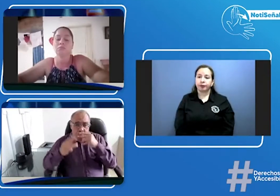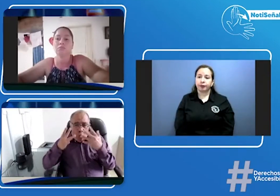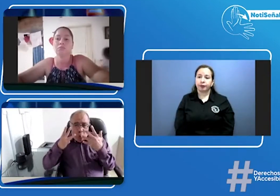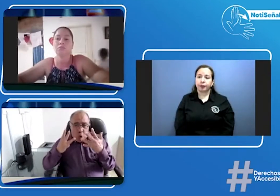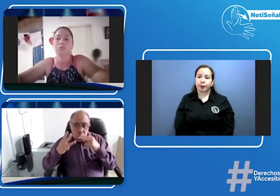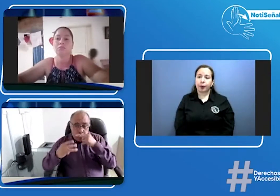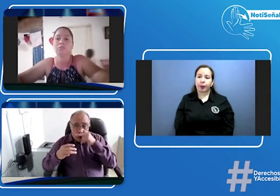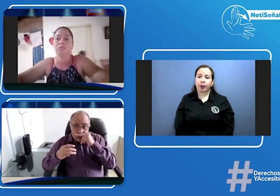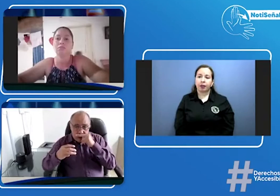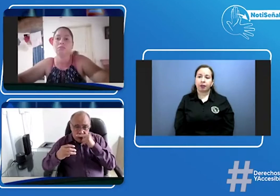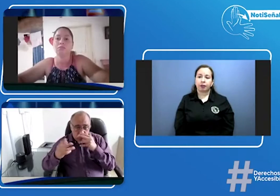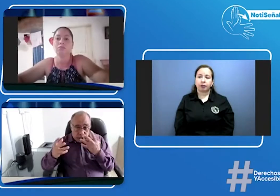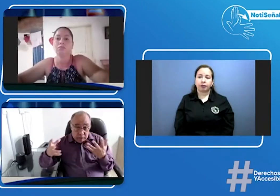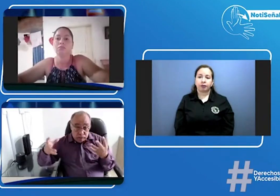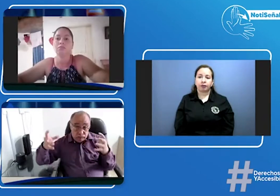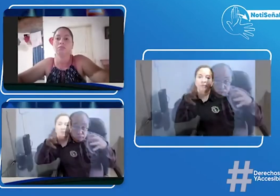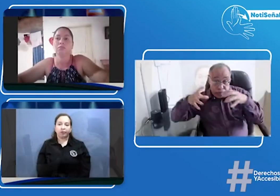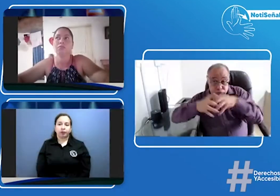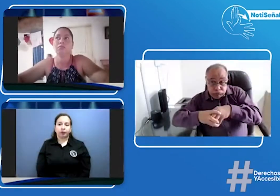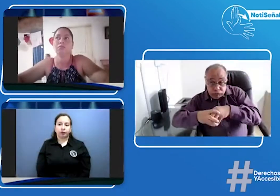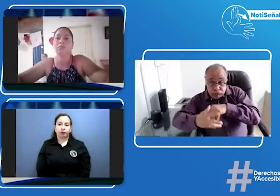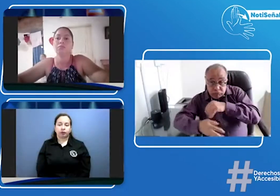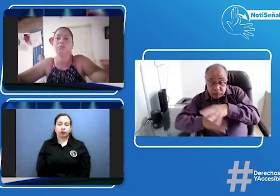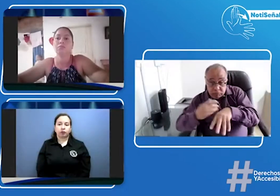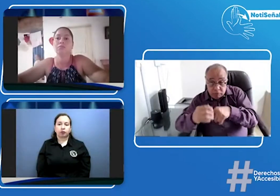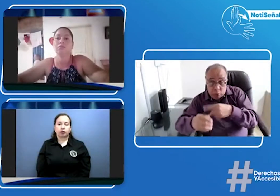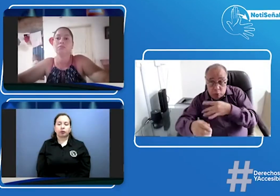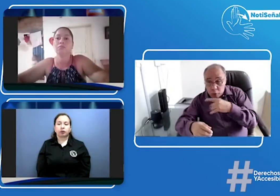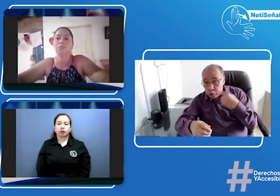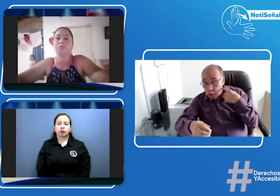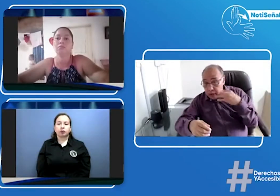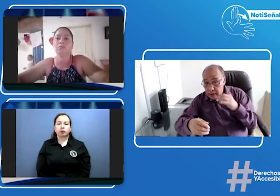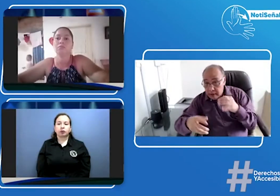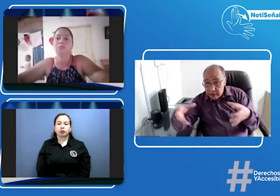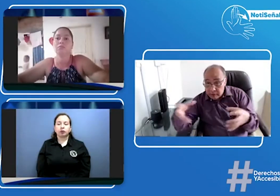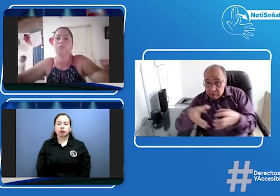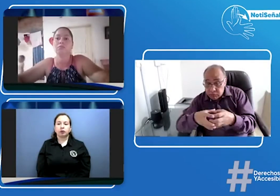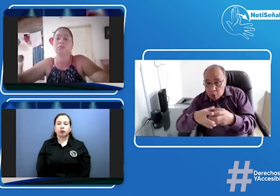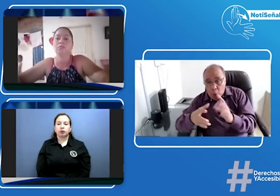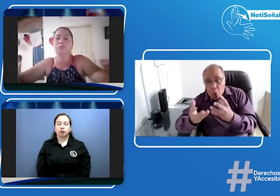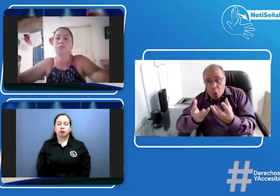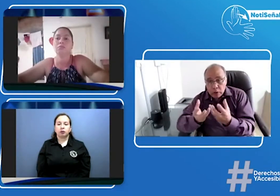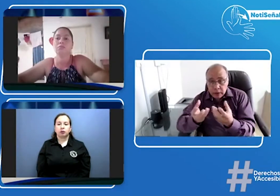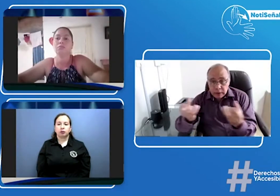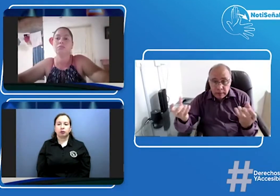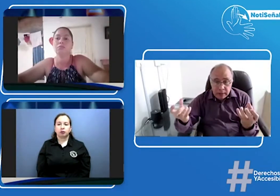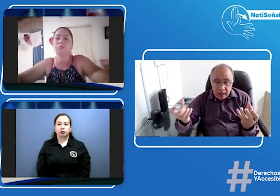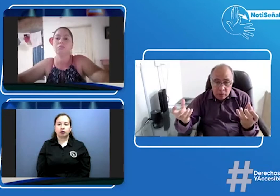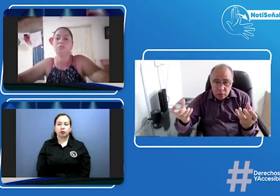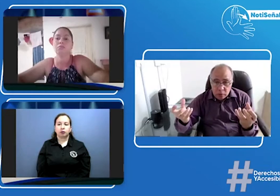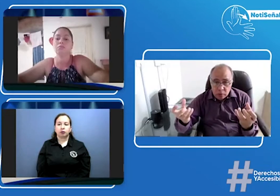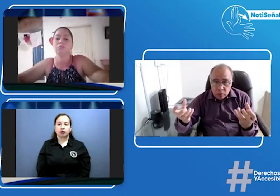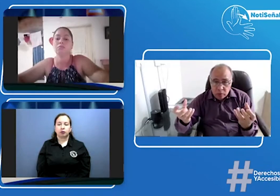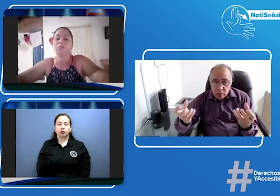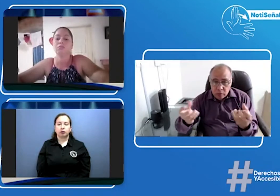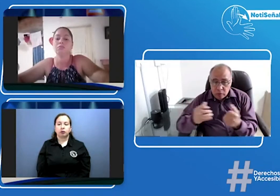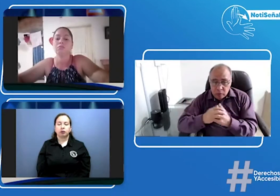y de los ocho niños ellos están integrados en un mismo salón con estudiantes